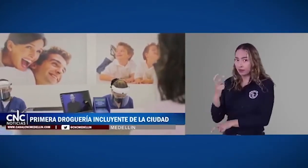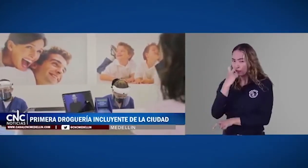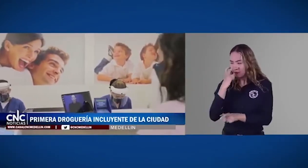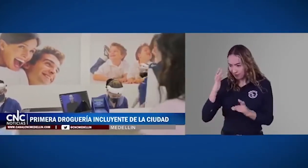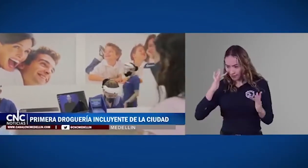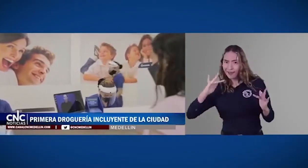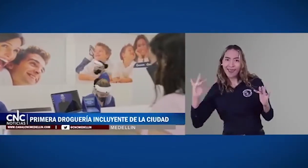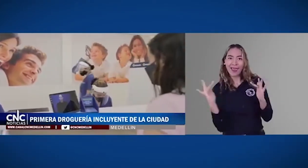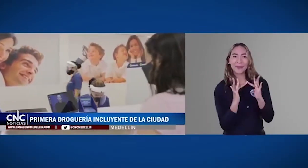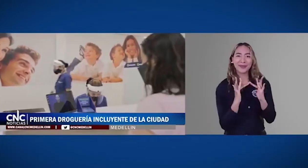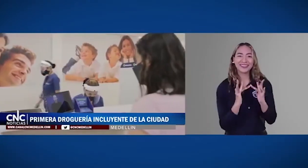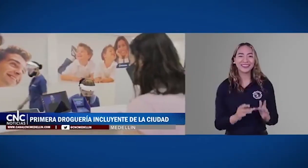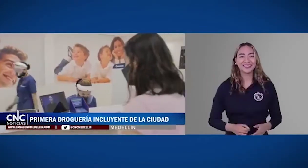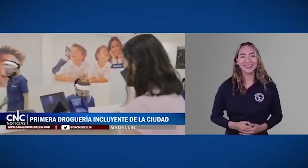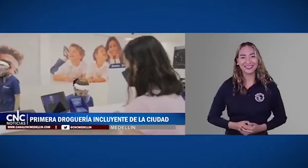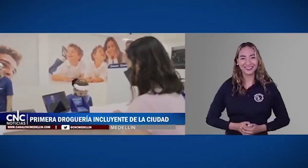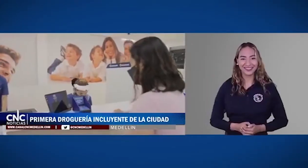discapacidad visual y auditiva.